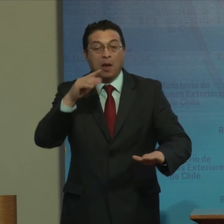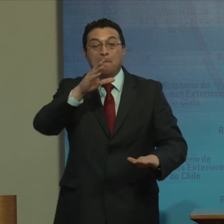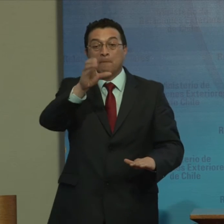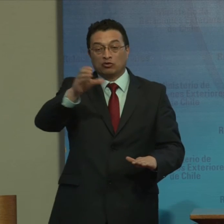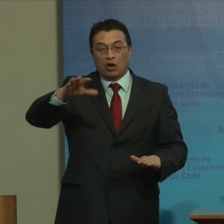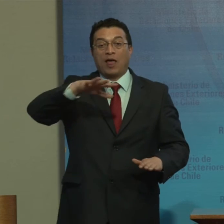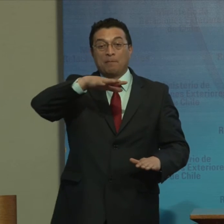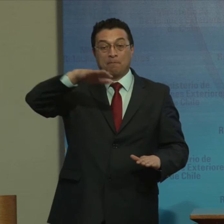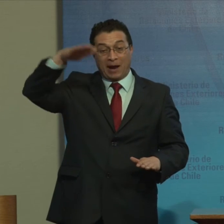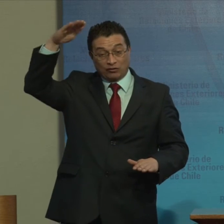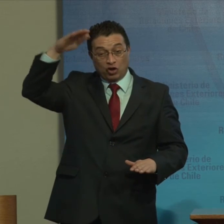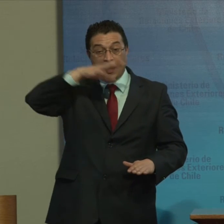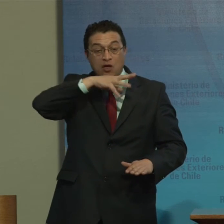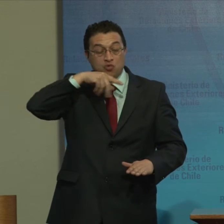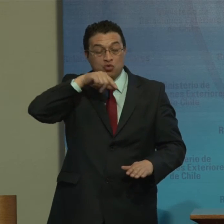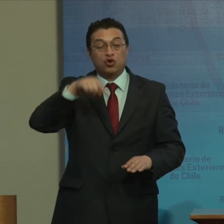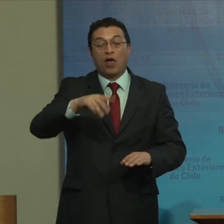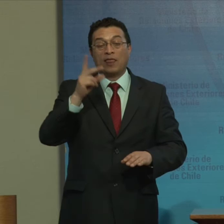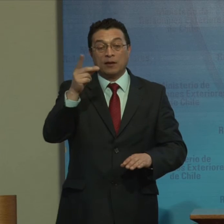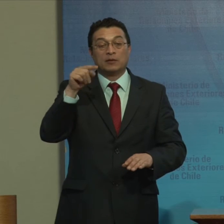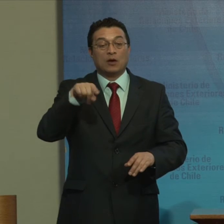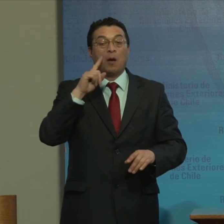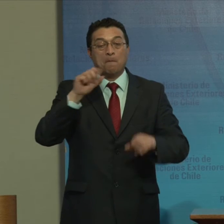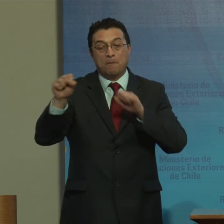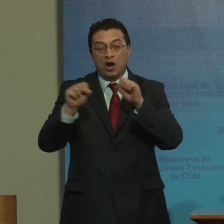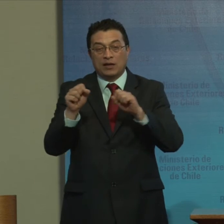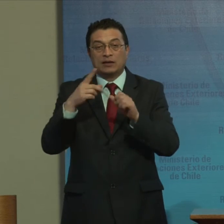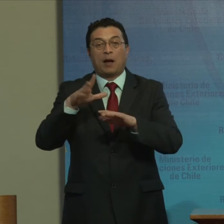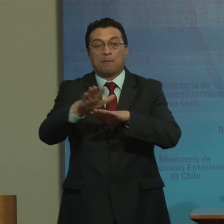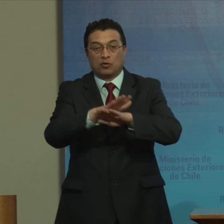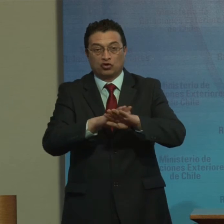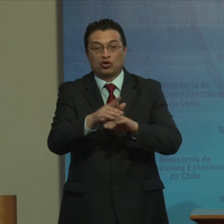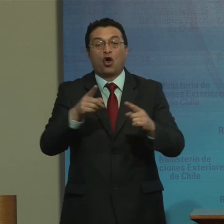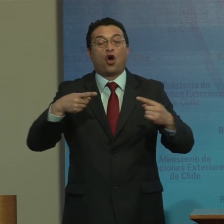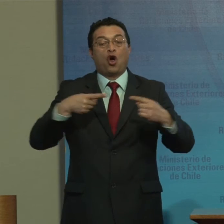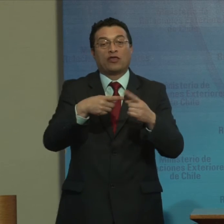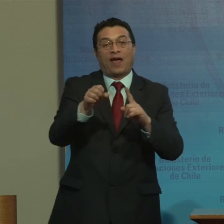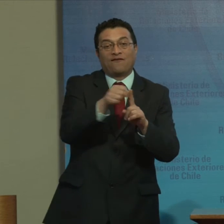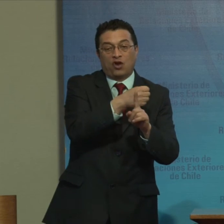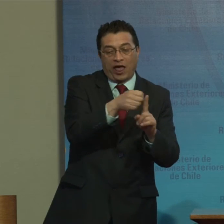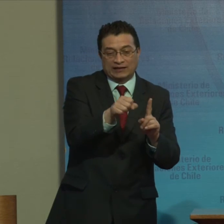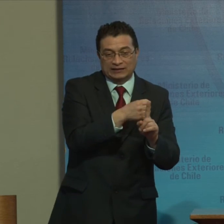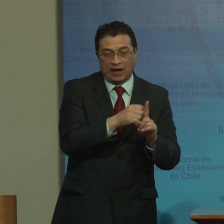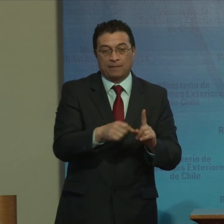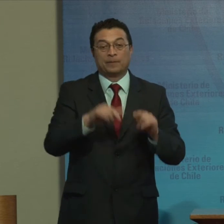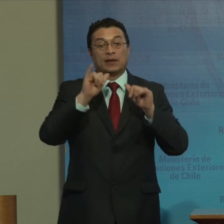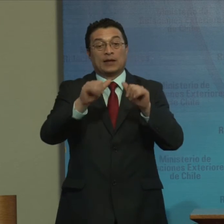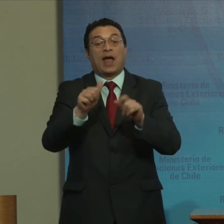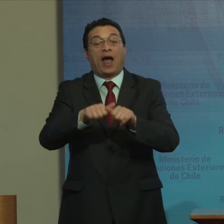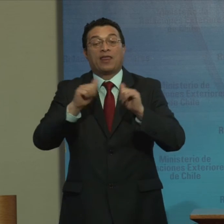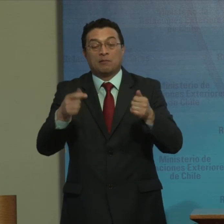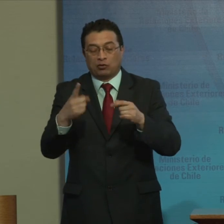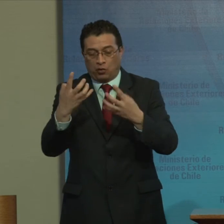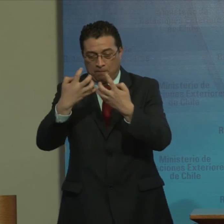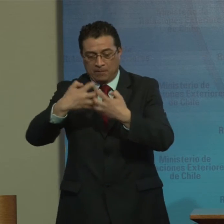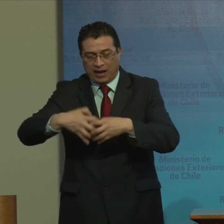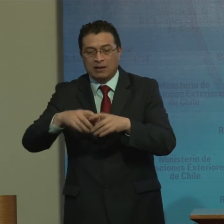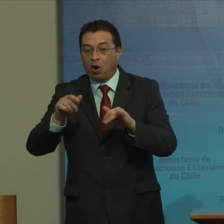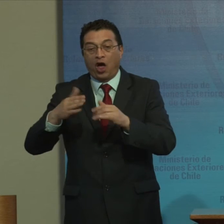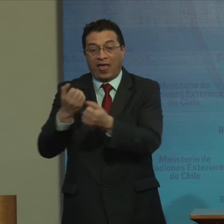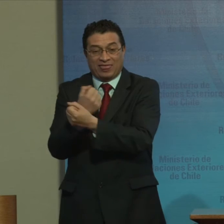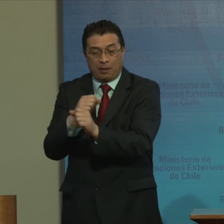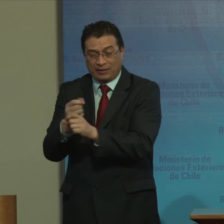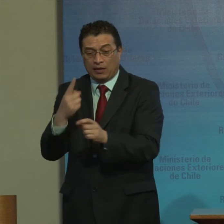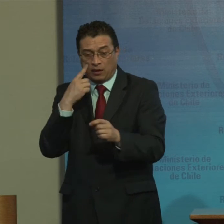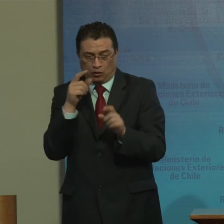Mayores Con discapacidad En las políticas De protección Contra la violencia Y además Designar Un mecanismo Independiente De